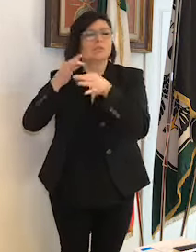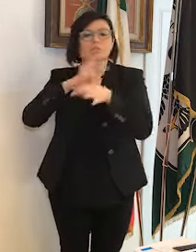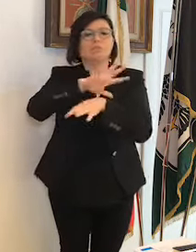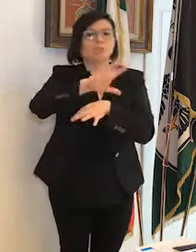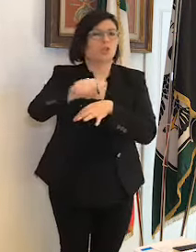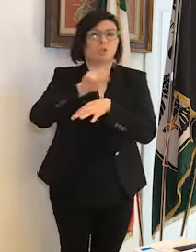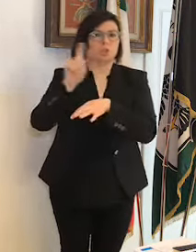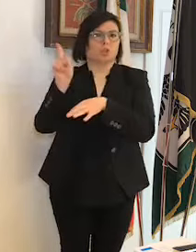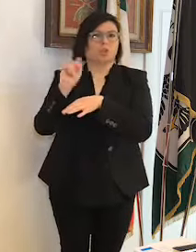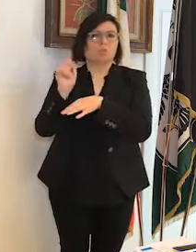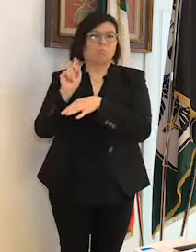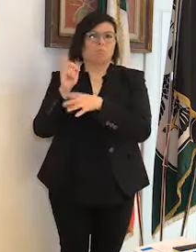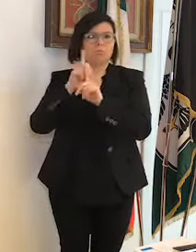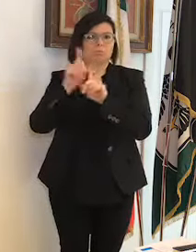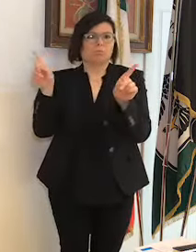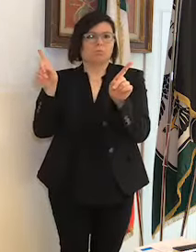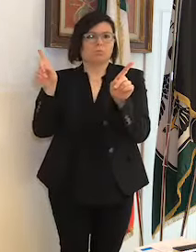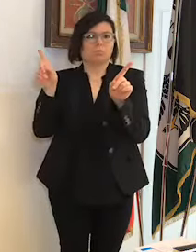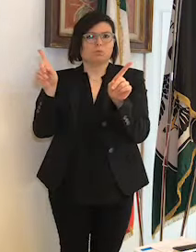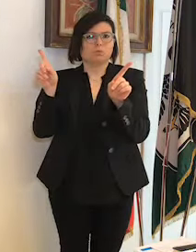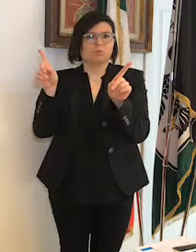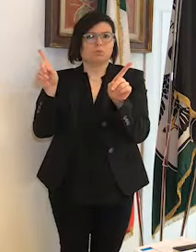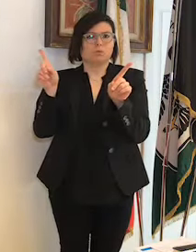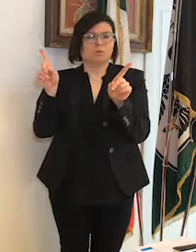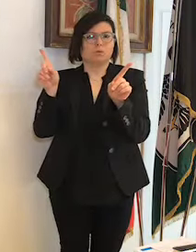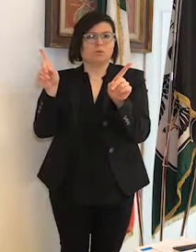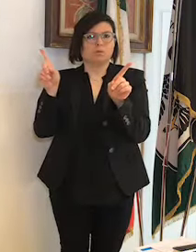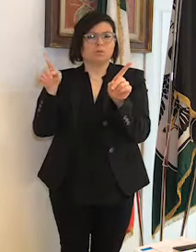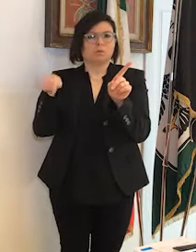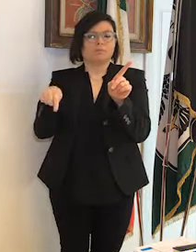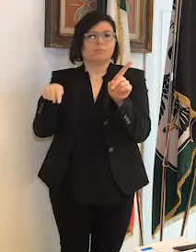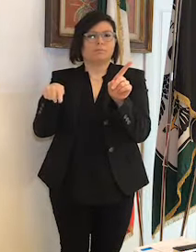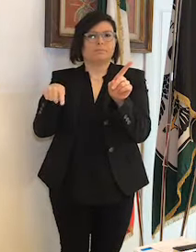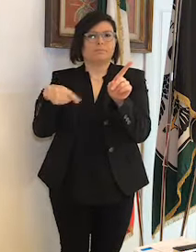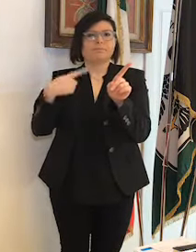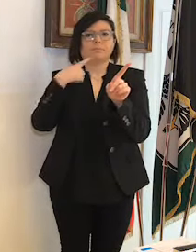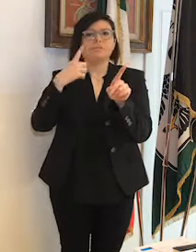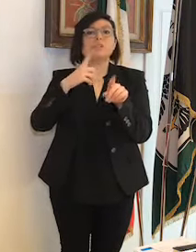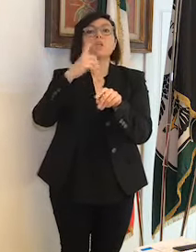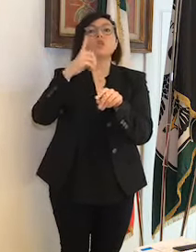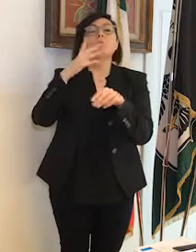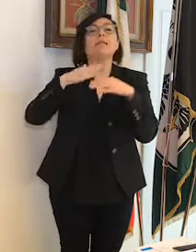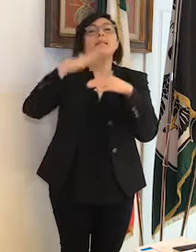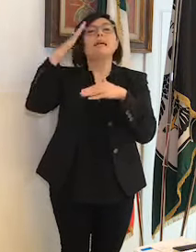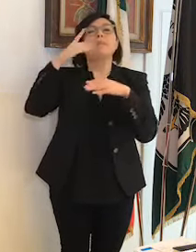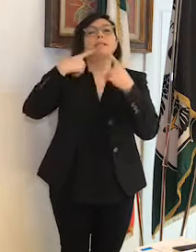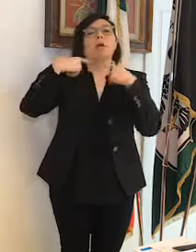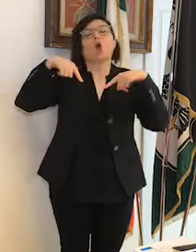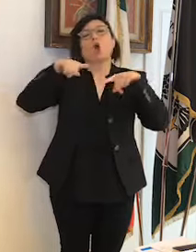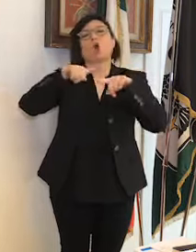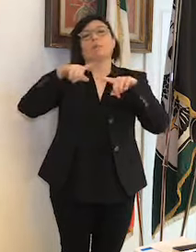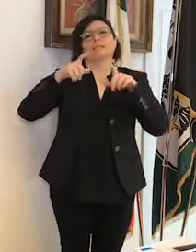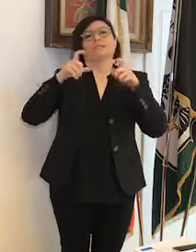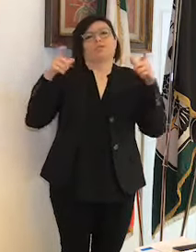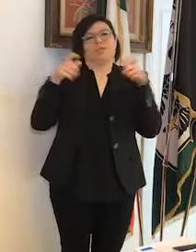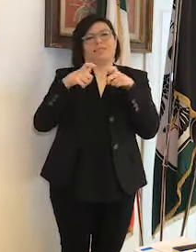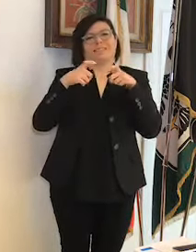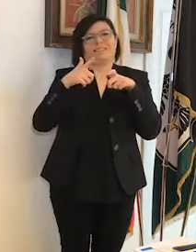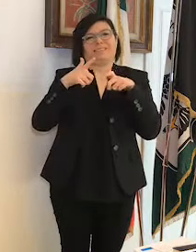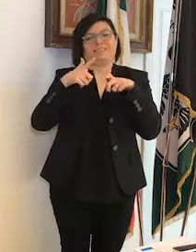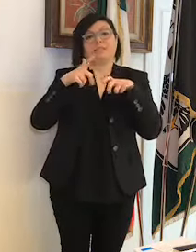e soprattutto, l'ho detto già domenica mattina nel comitato ristretto dei sindaci,